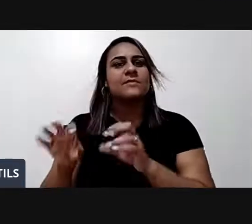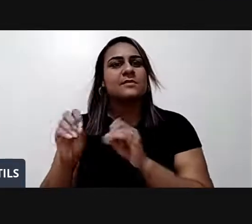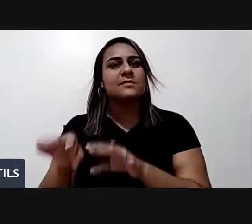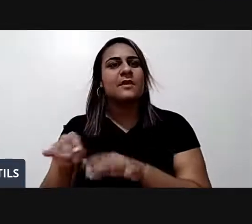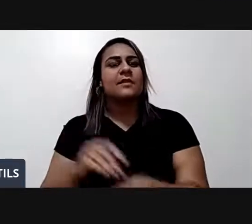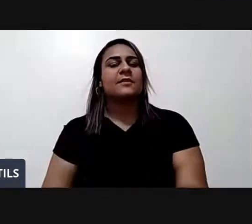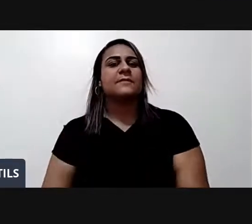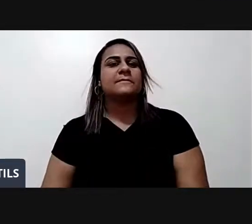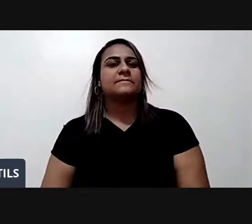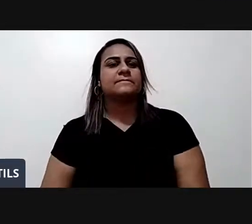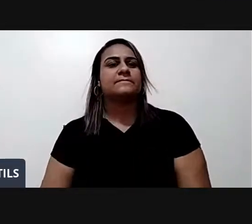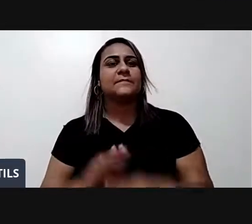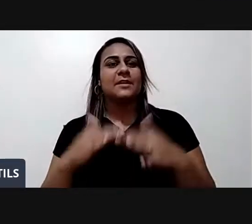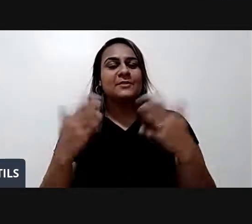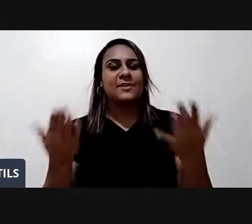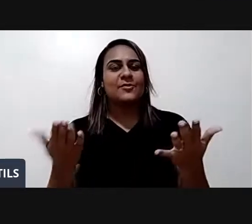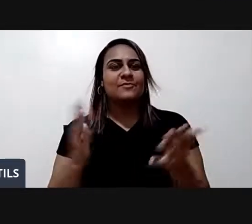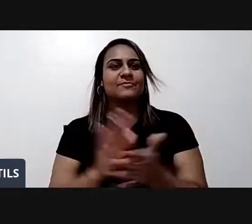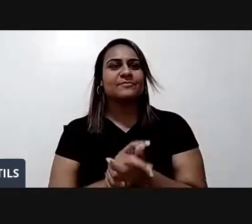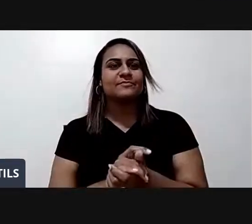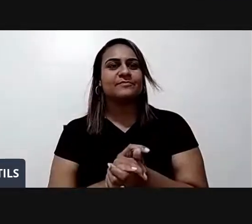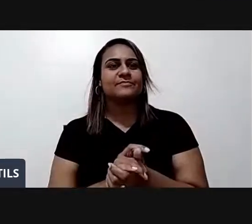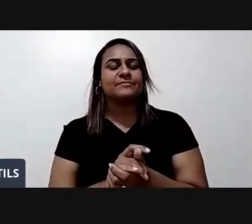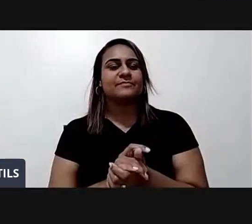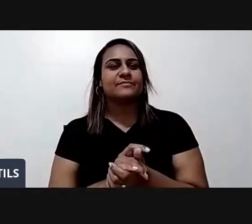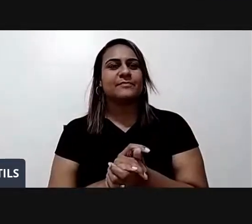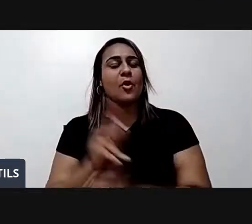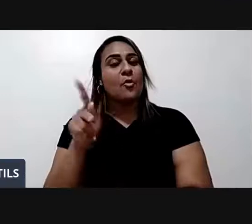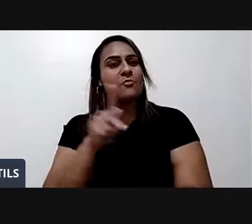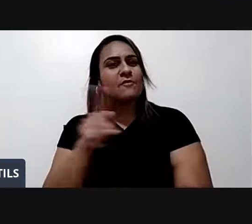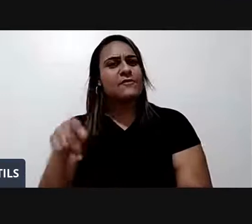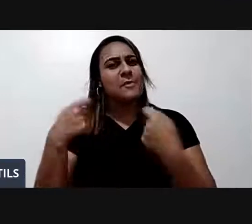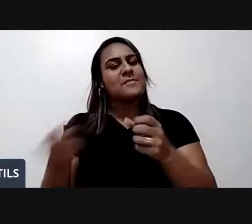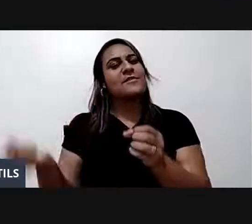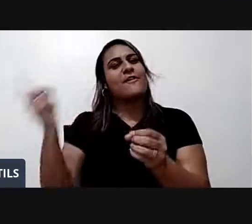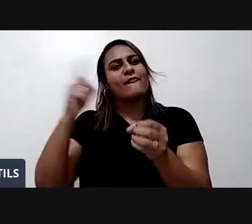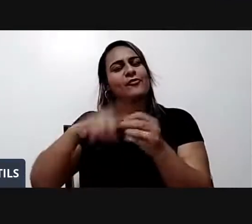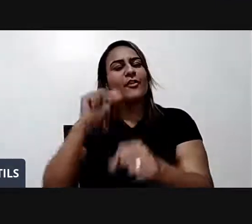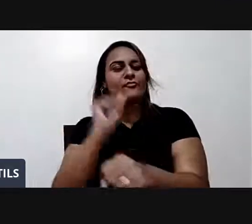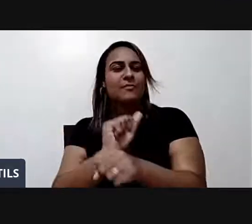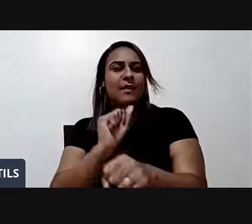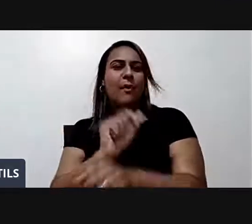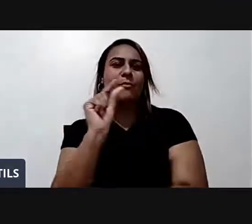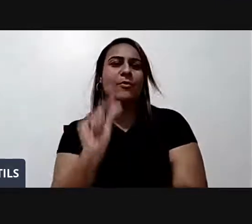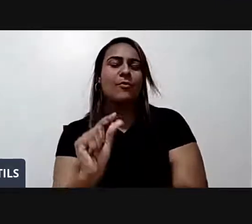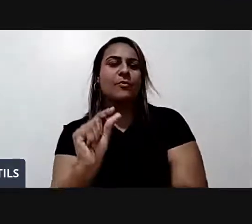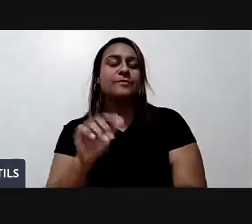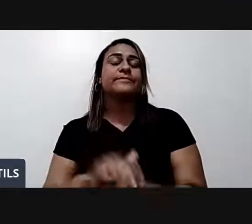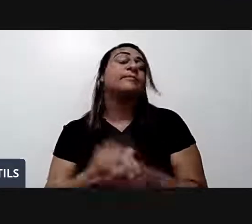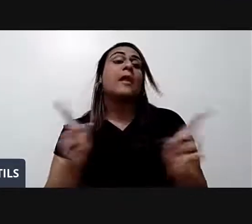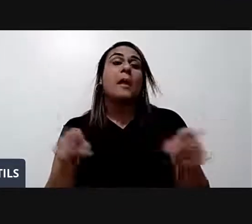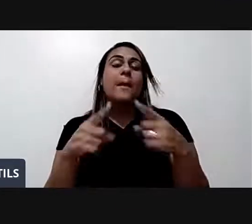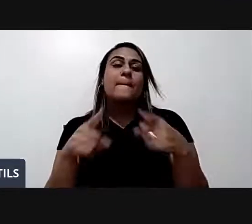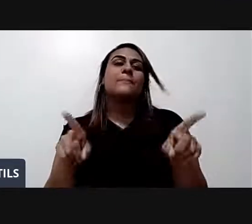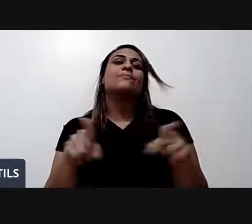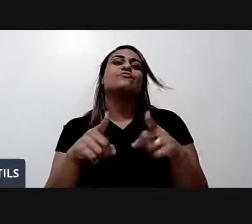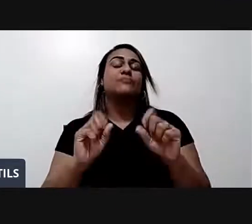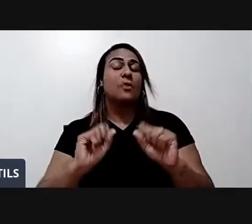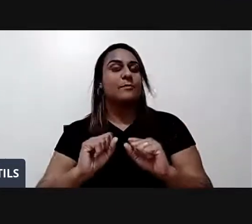Então. O professor vai precisar voltar. Deu a saída aqui agora. Então a música tem esse poder realmente. Eu comecei também tocando. Já